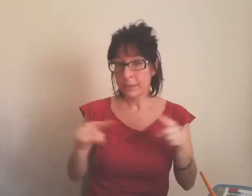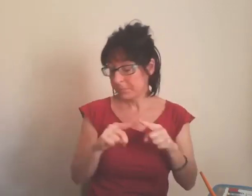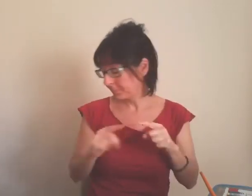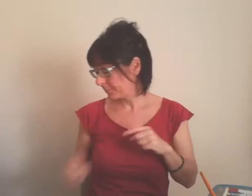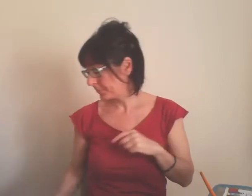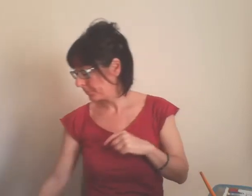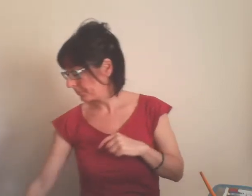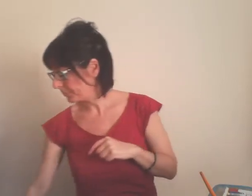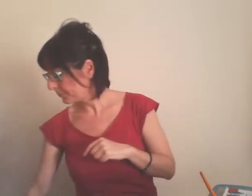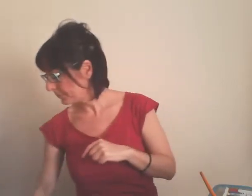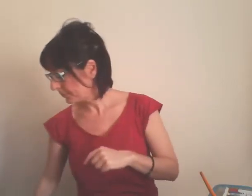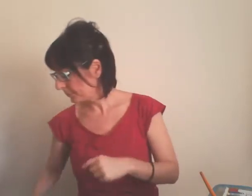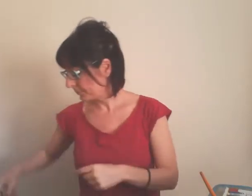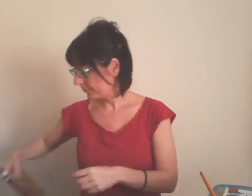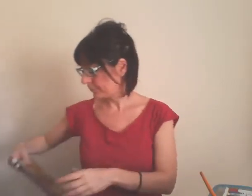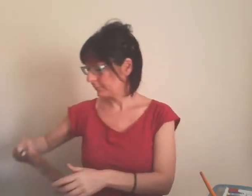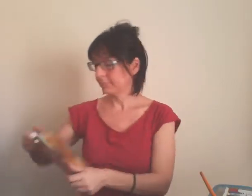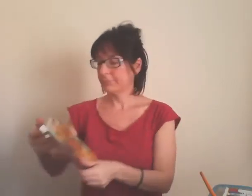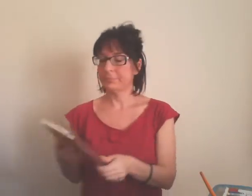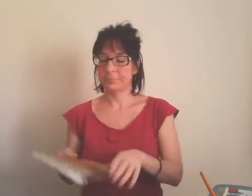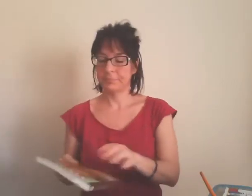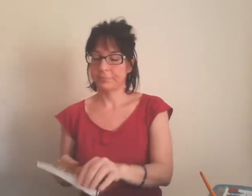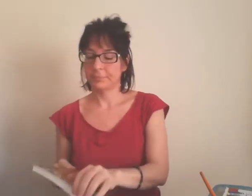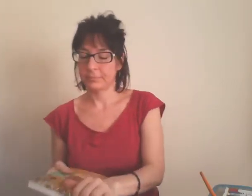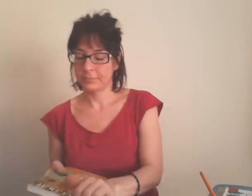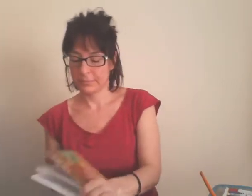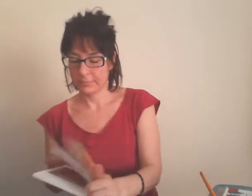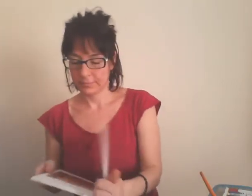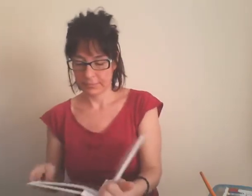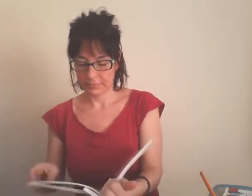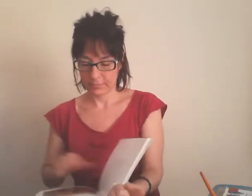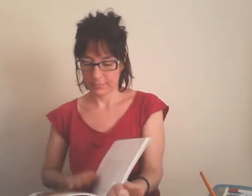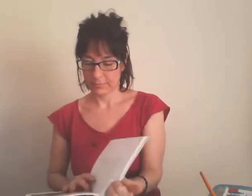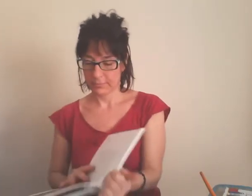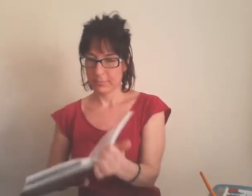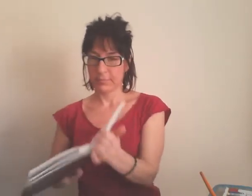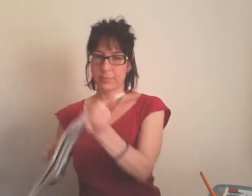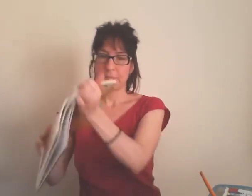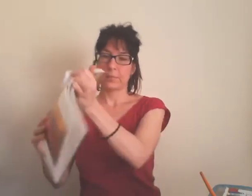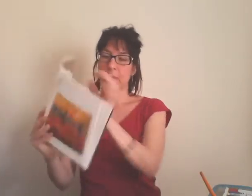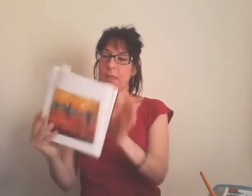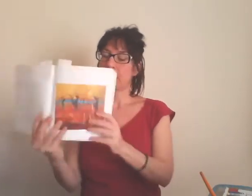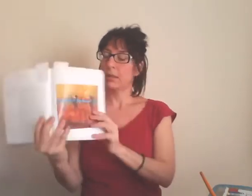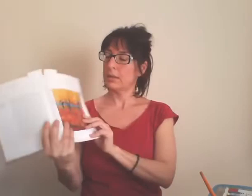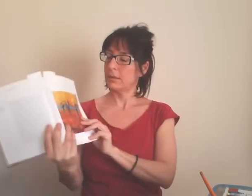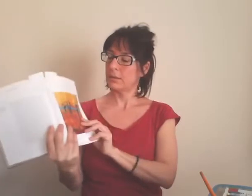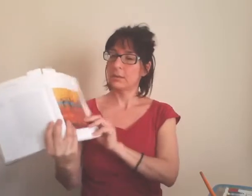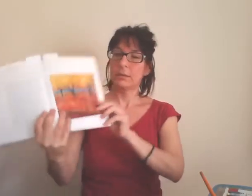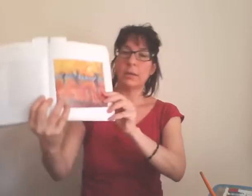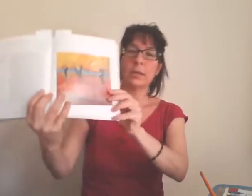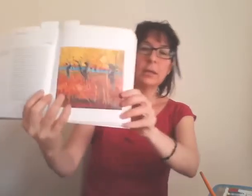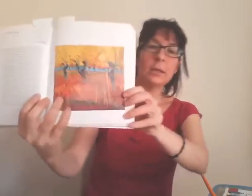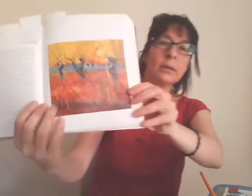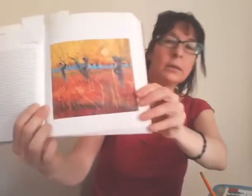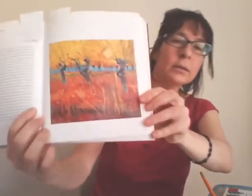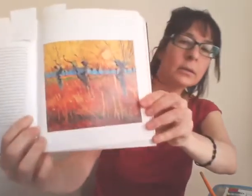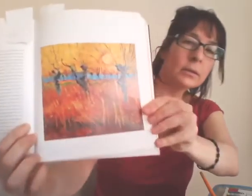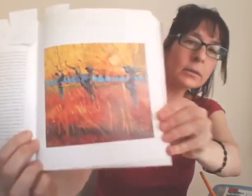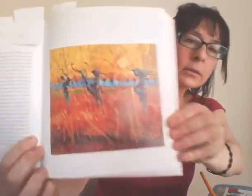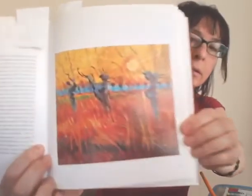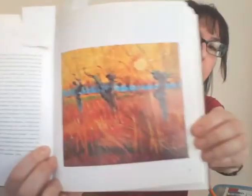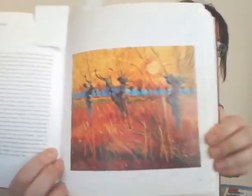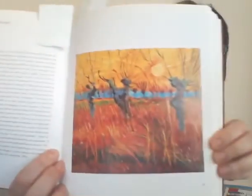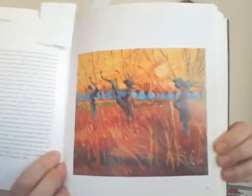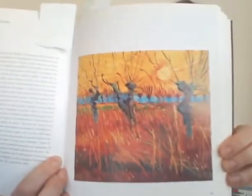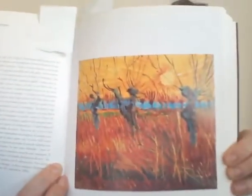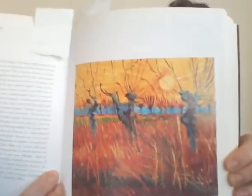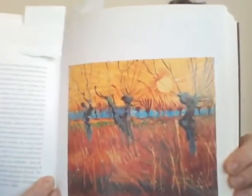ecco